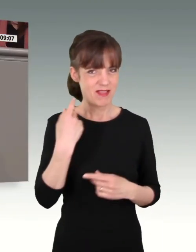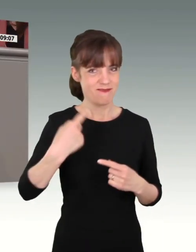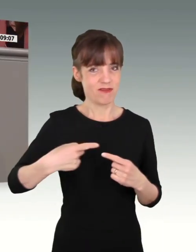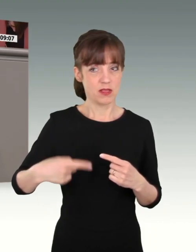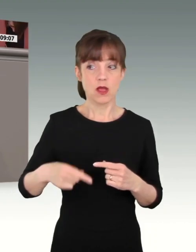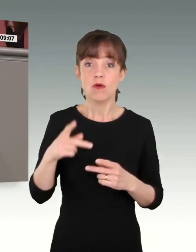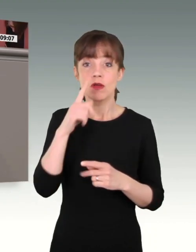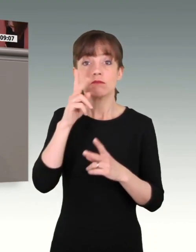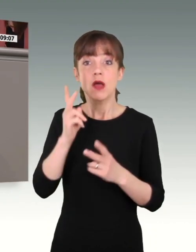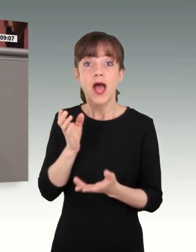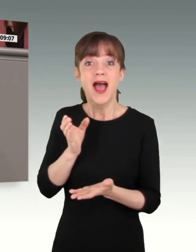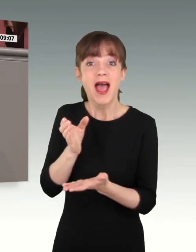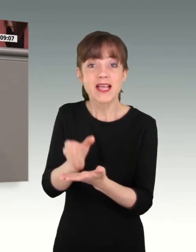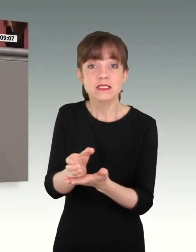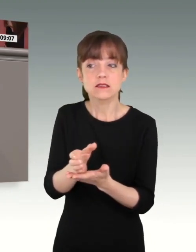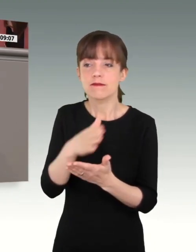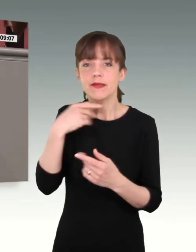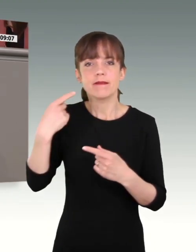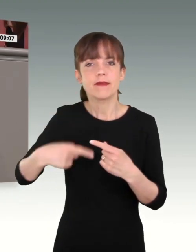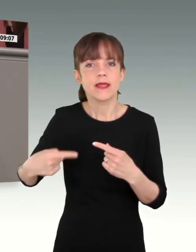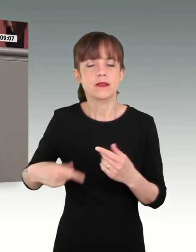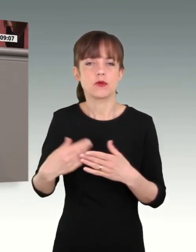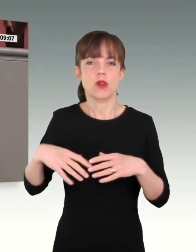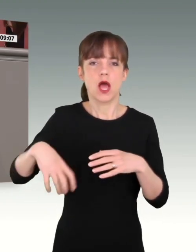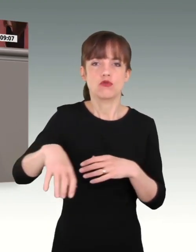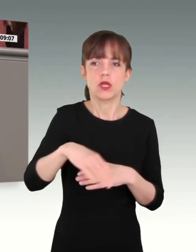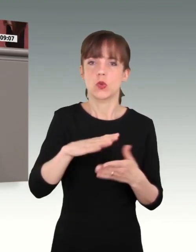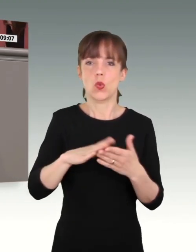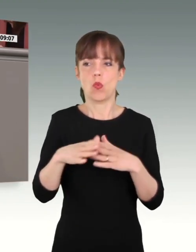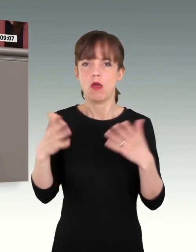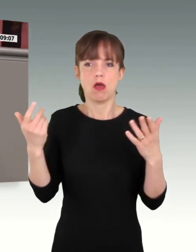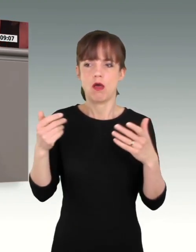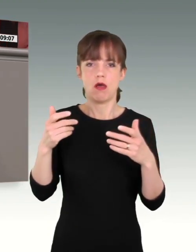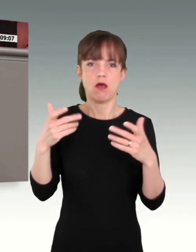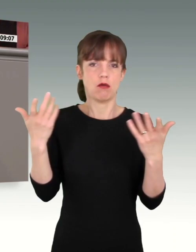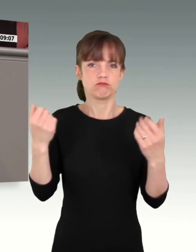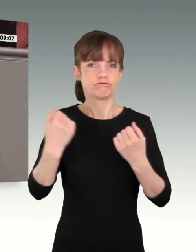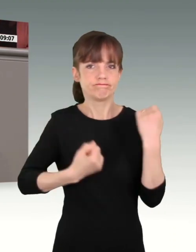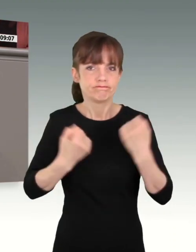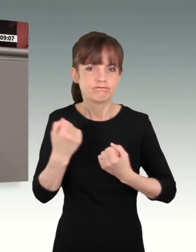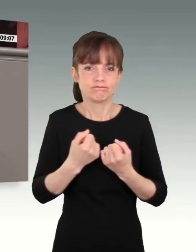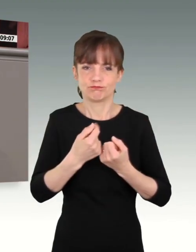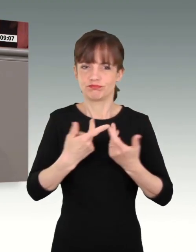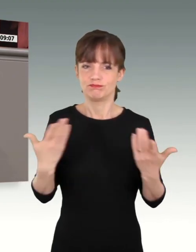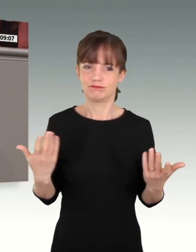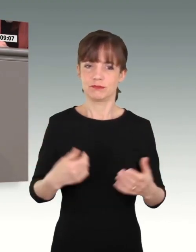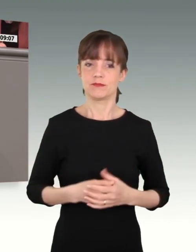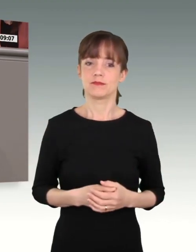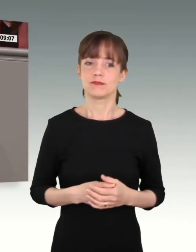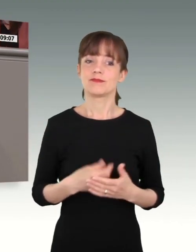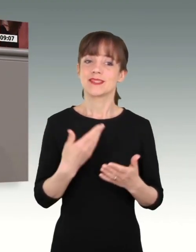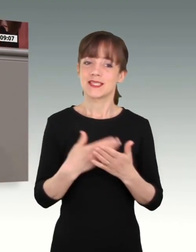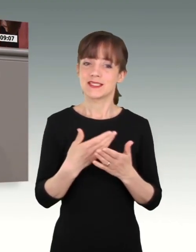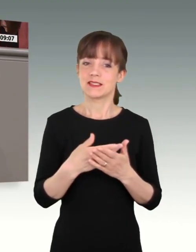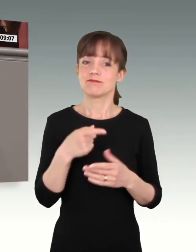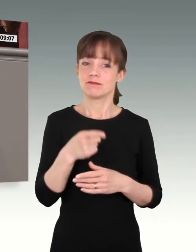Auftrag brauchen. Das betrifft die Ausstattung genauso wie das große Gerät. Und der Grundsatz Train as you fight, von Ausbildung über